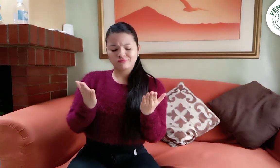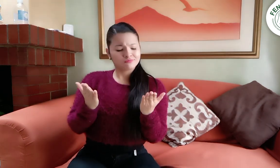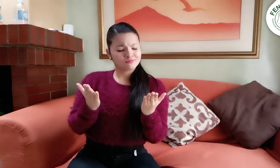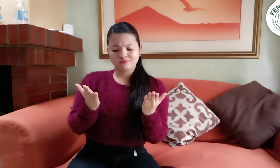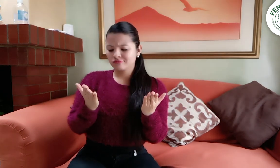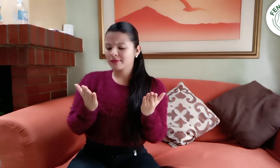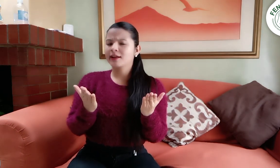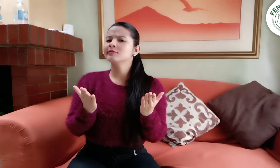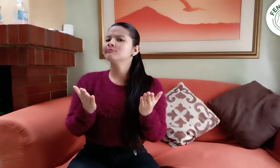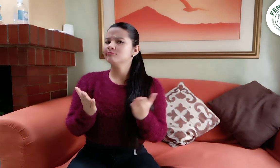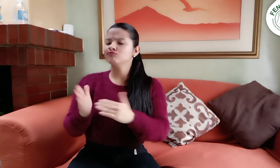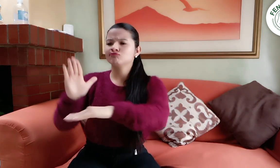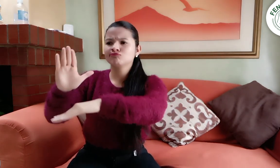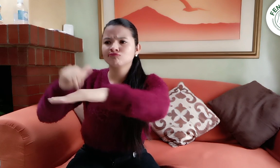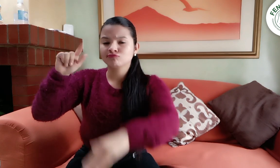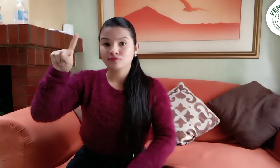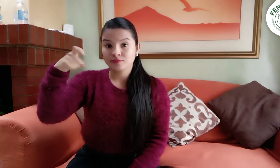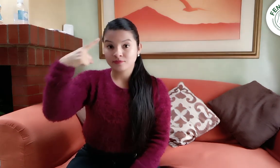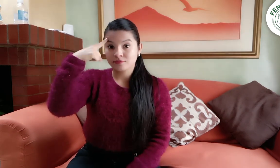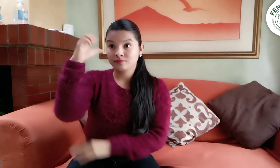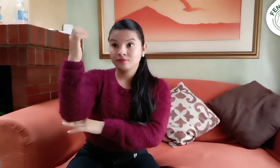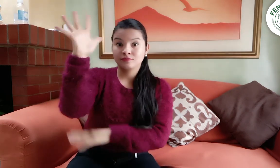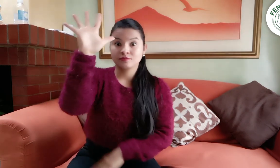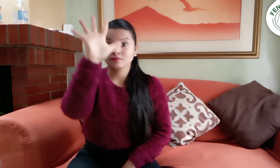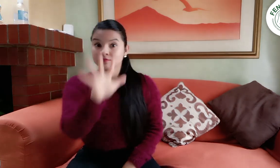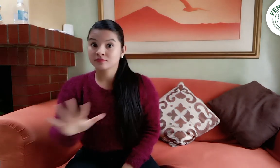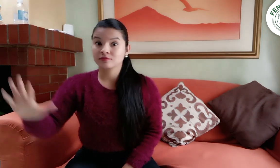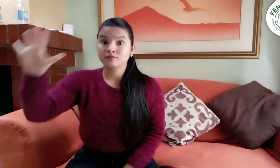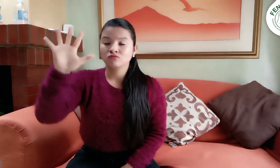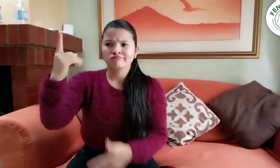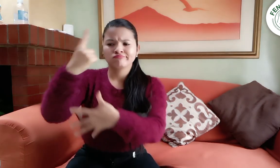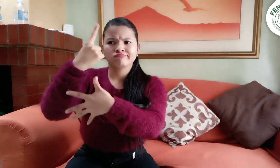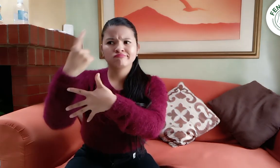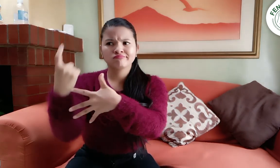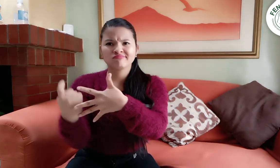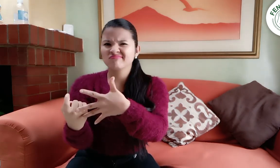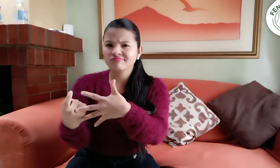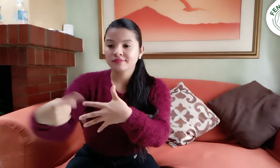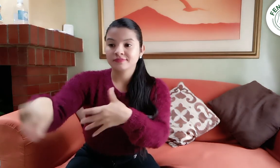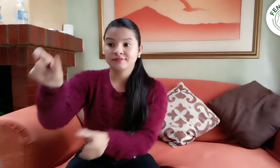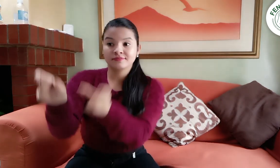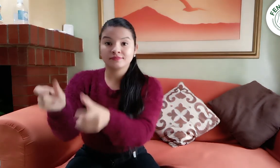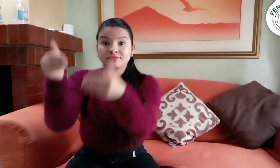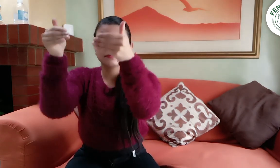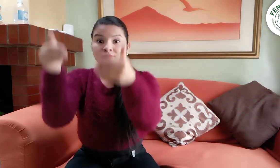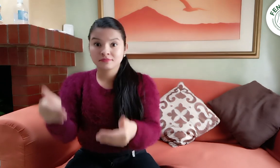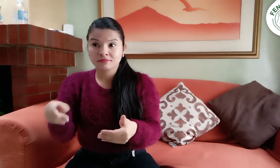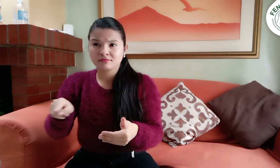informes, las Naciones Unidas hace una recomendación al Gobierno de Colombia sobre el cumplimiento y la implementación de la Convención en